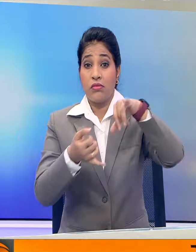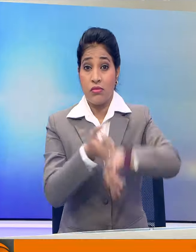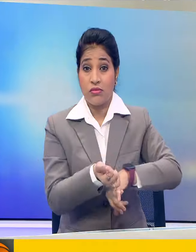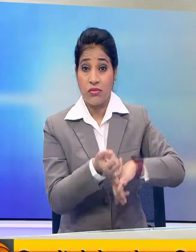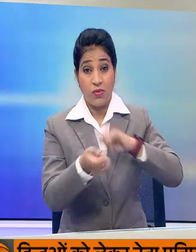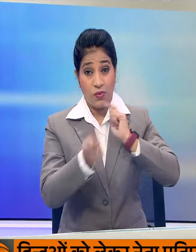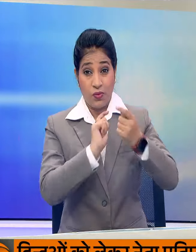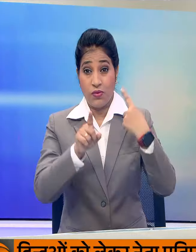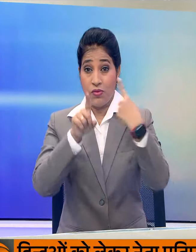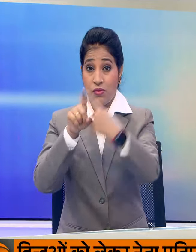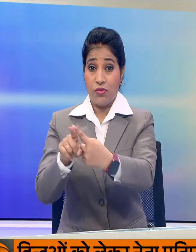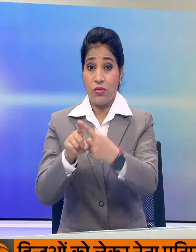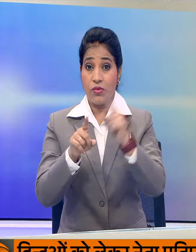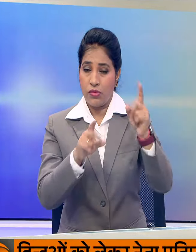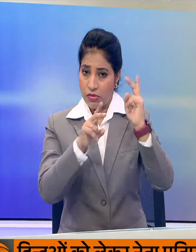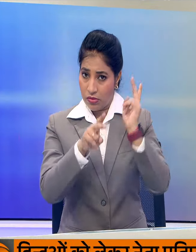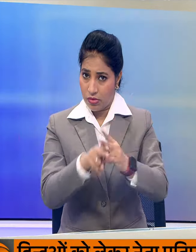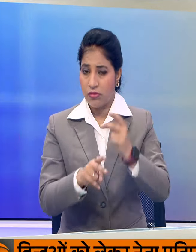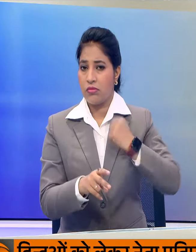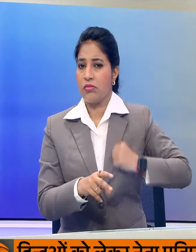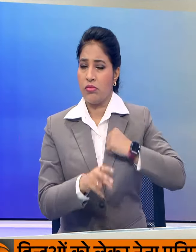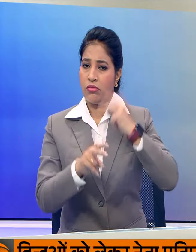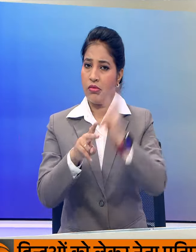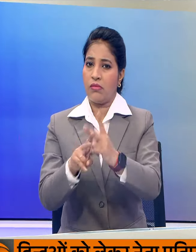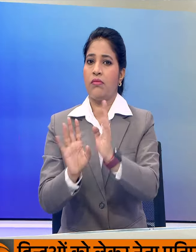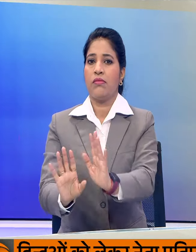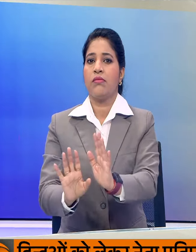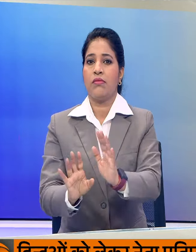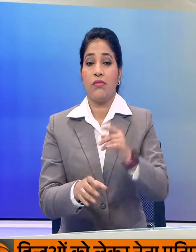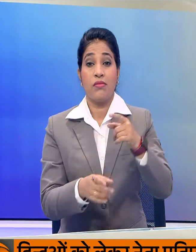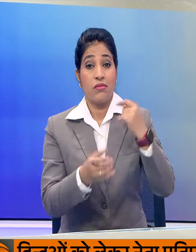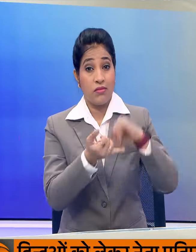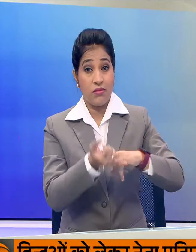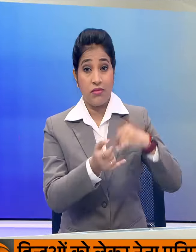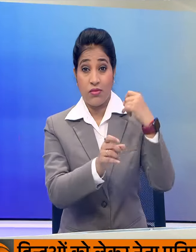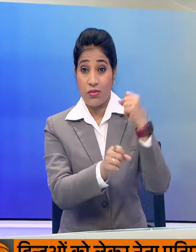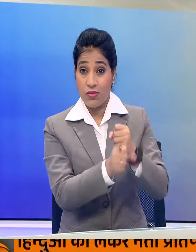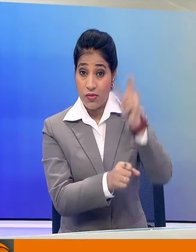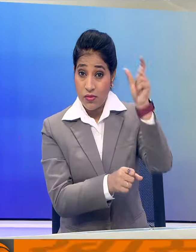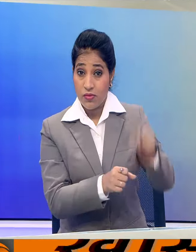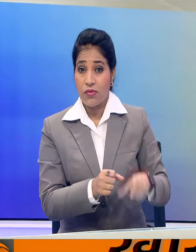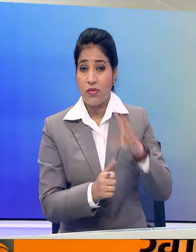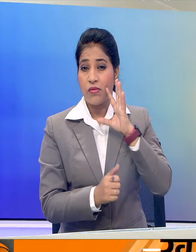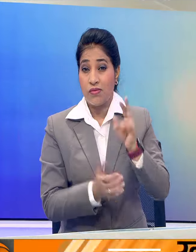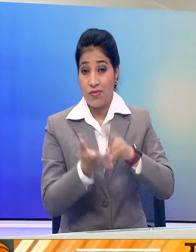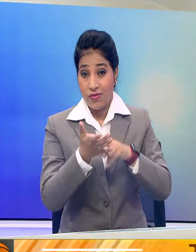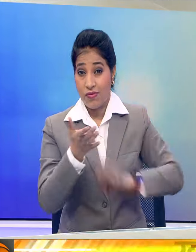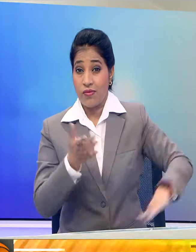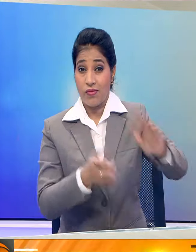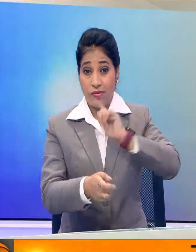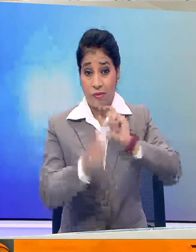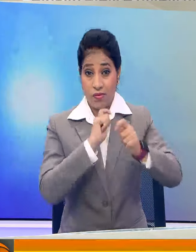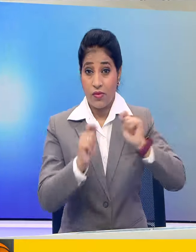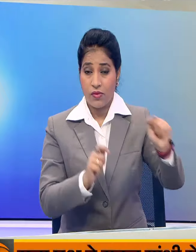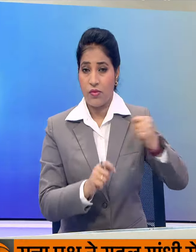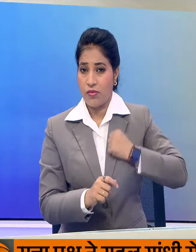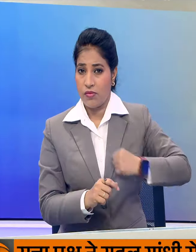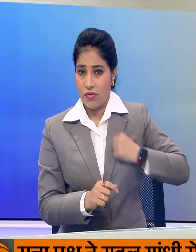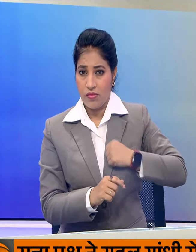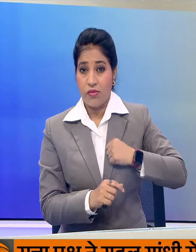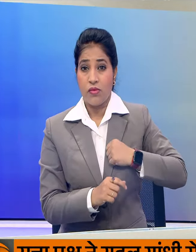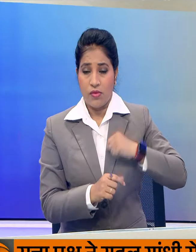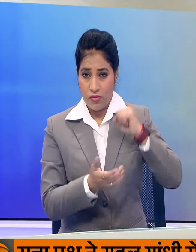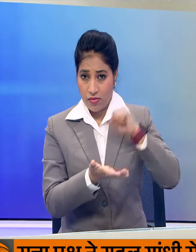के सोशल मीडिया हैंडल पर रहनी जाहिए अदालत ने साकेद गोखले को एक प्रमुक राश्ट्री समाजार पत्र में अपना माफी नामा